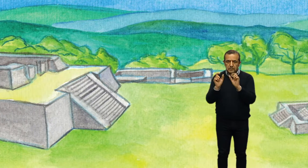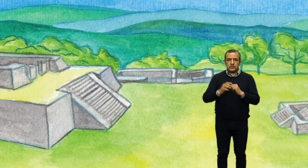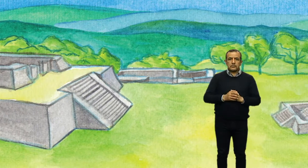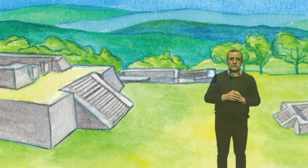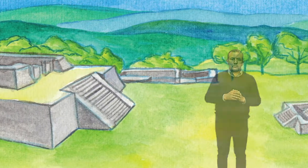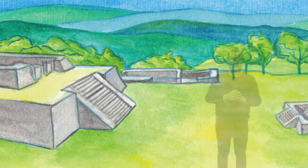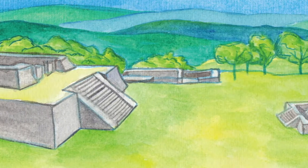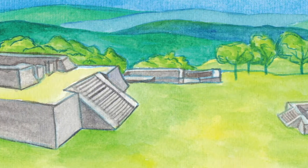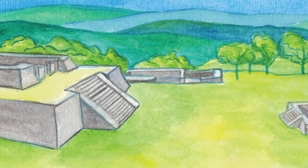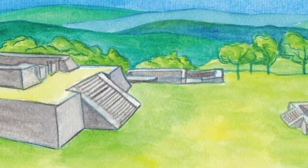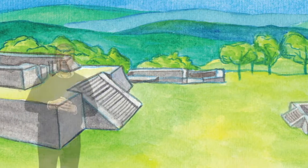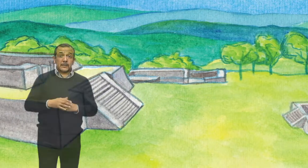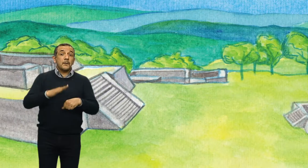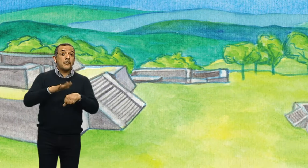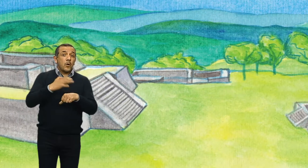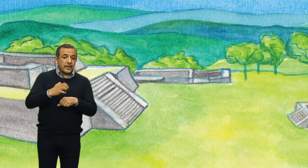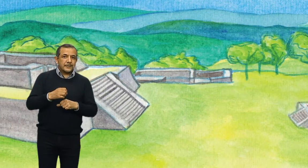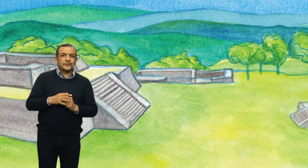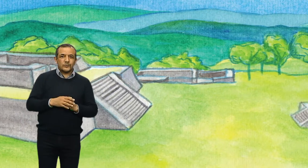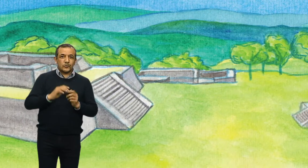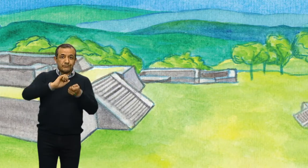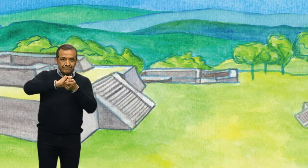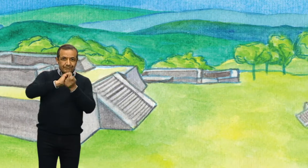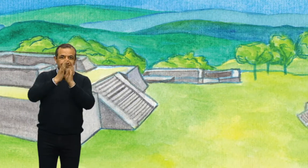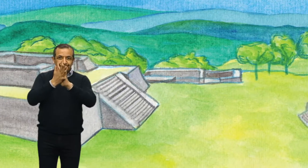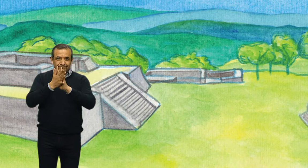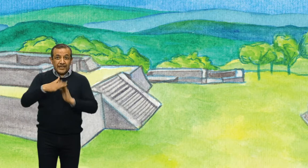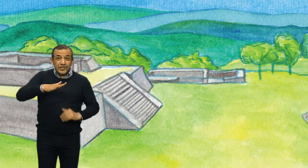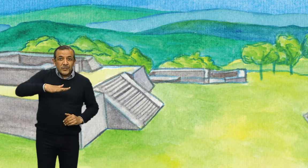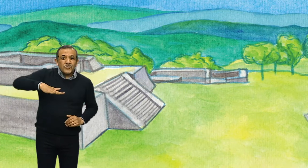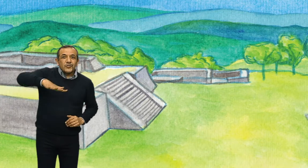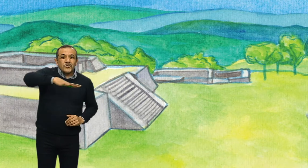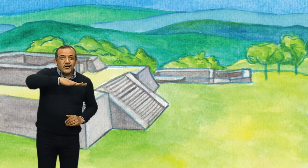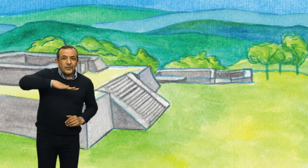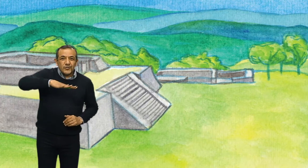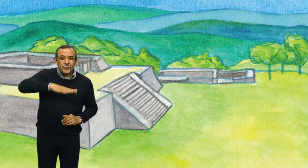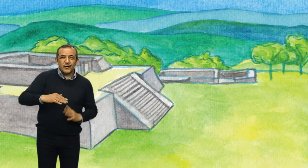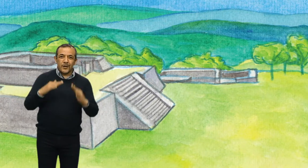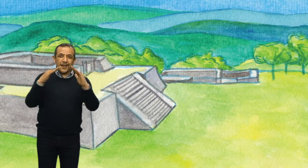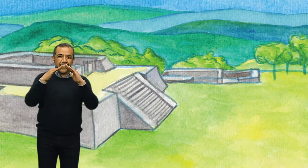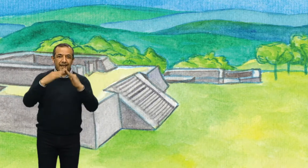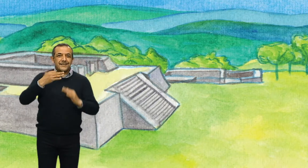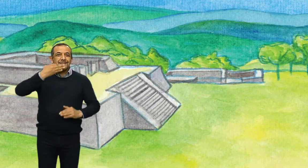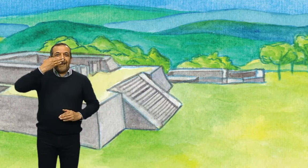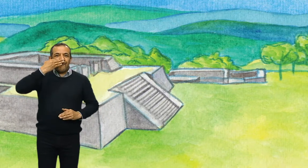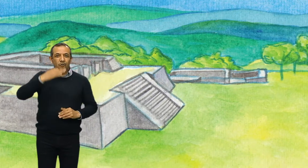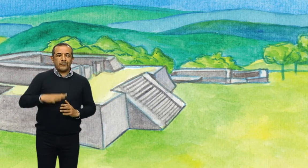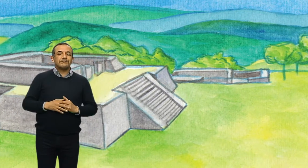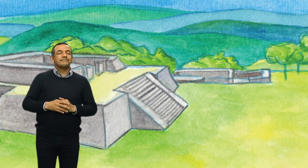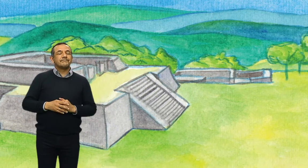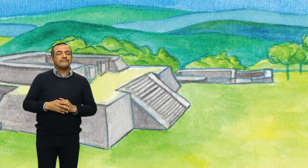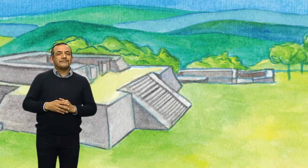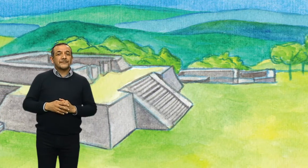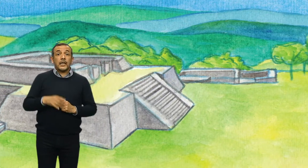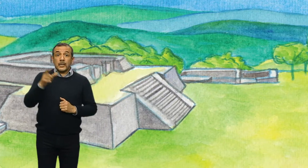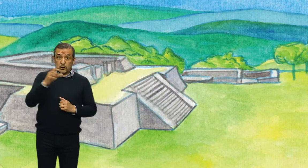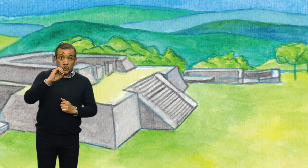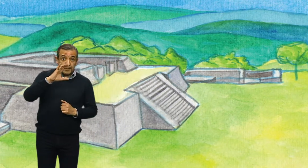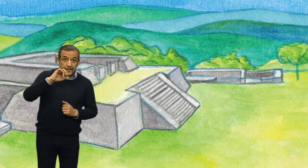Así que podemos decir que estamos en el lugar de la Casa de las Flores. Xochicalco fue una gran